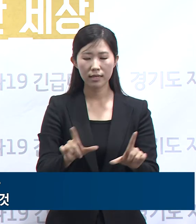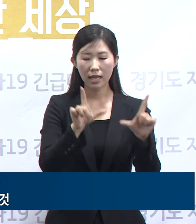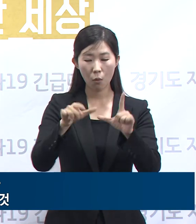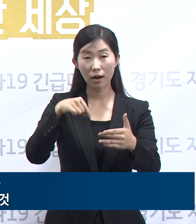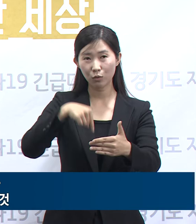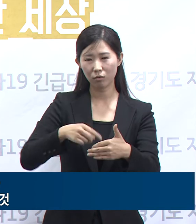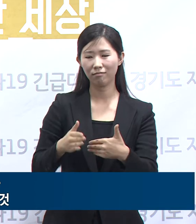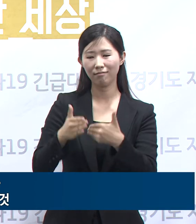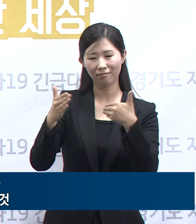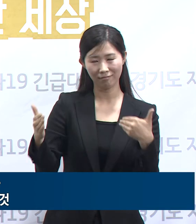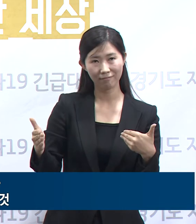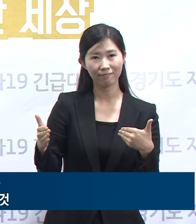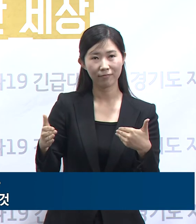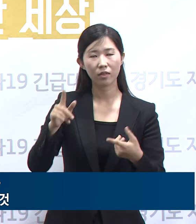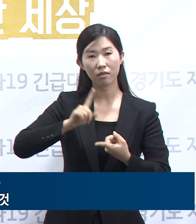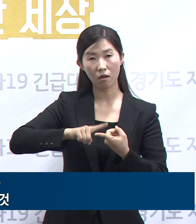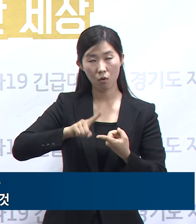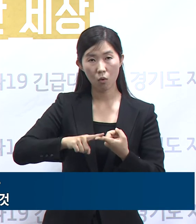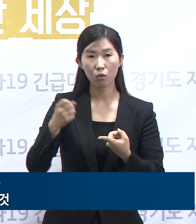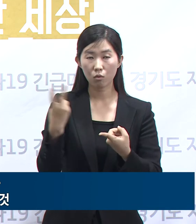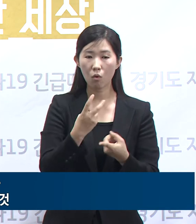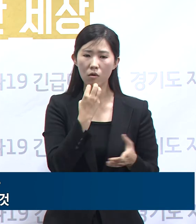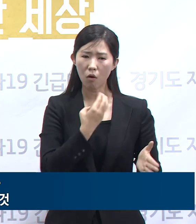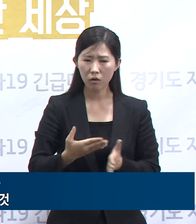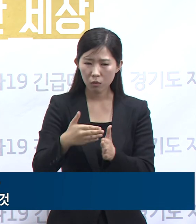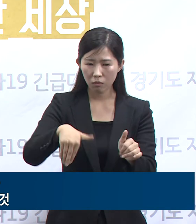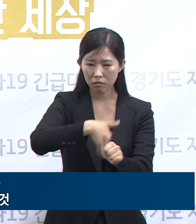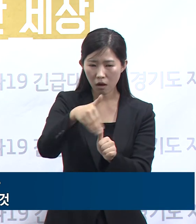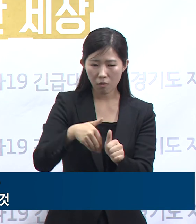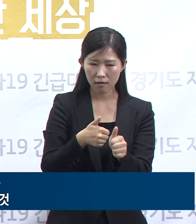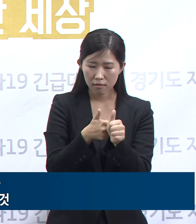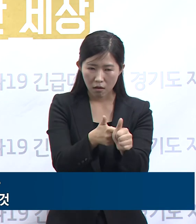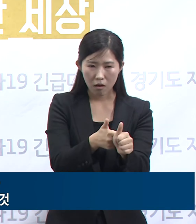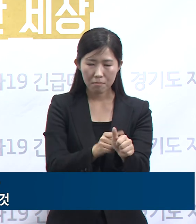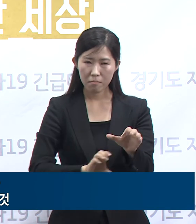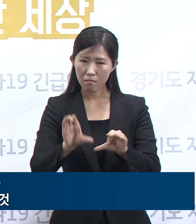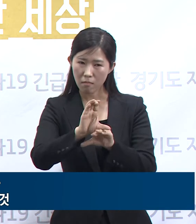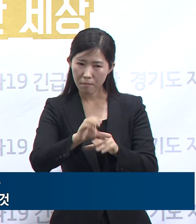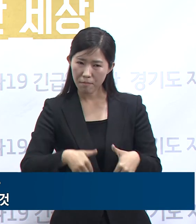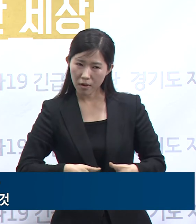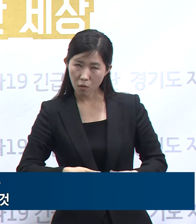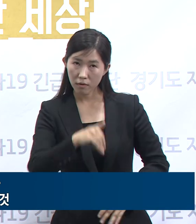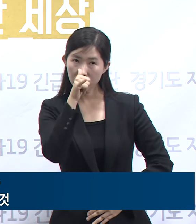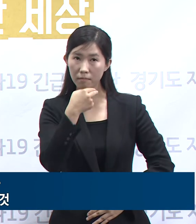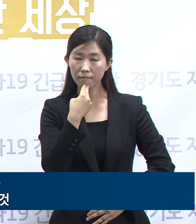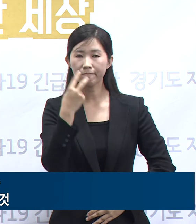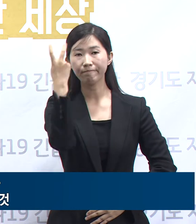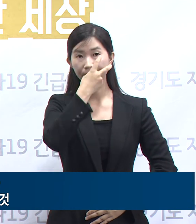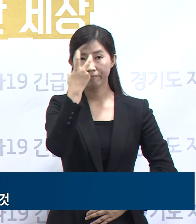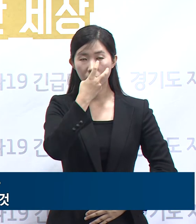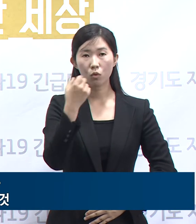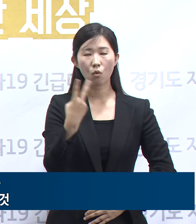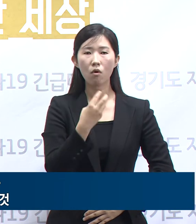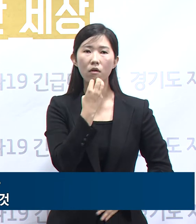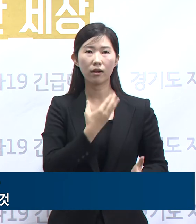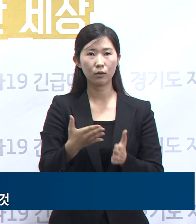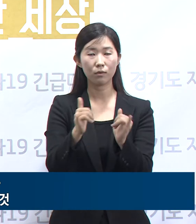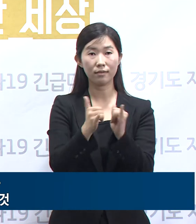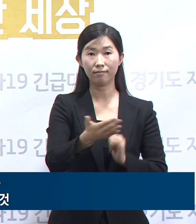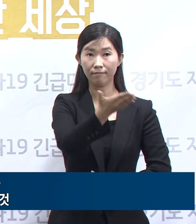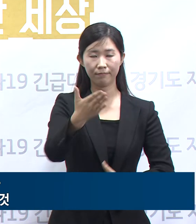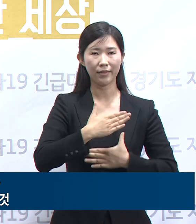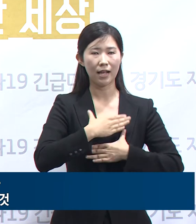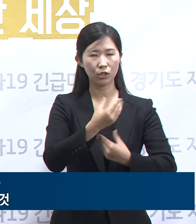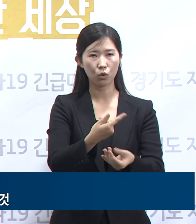경기도의 여건에 따라 보완이 필요한 부분은 없는지 꼼꼼히 살피고 도민 안전을 위한 생활 방역 체계를 구축하는 데 최선의